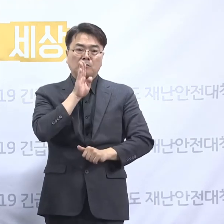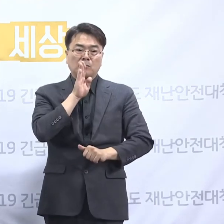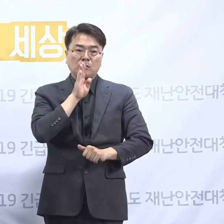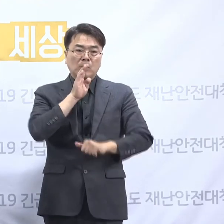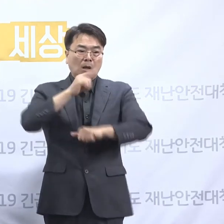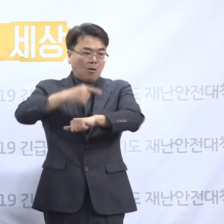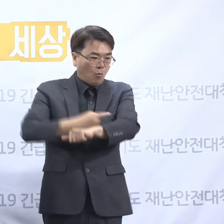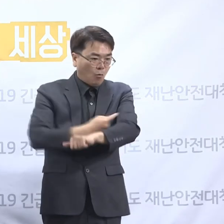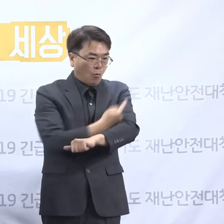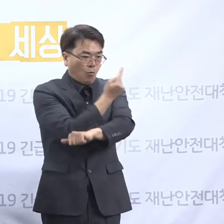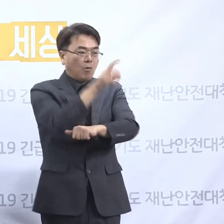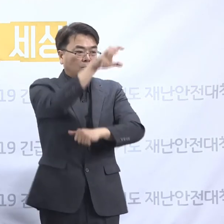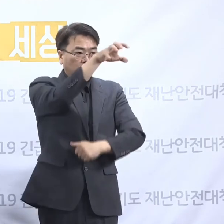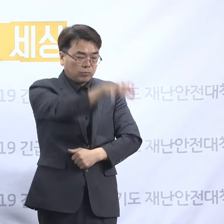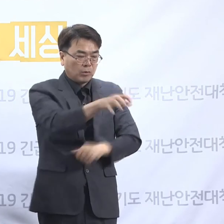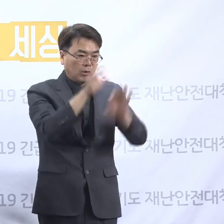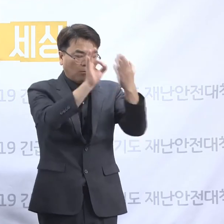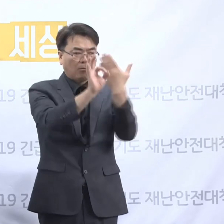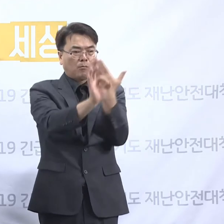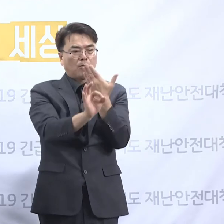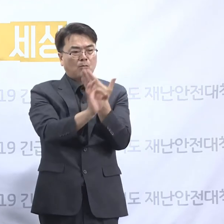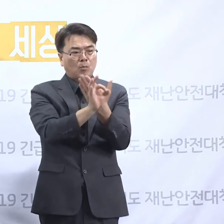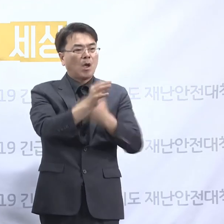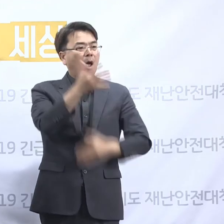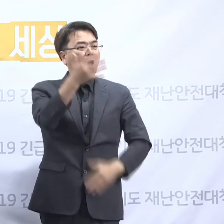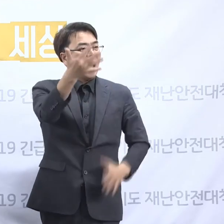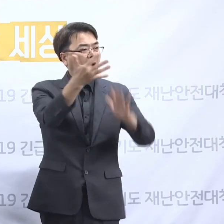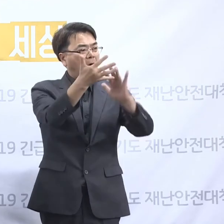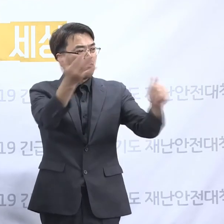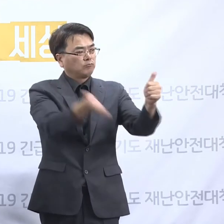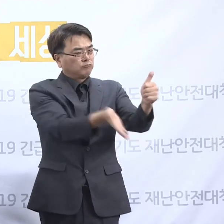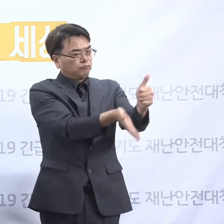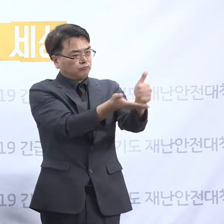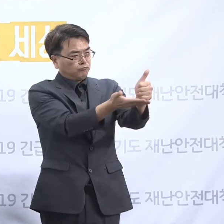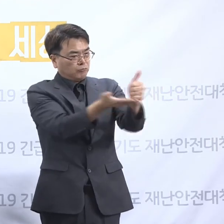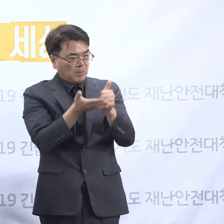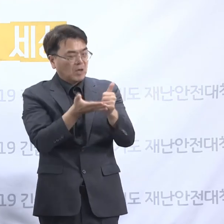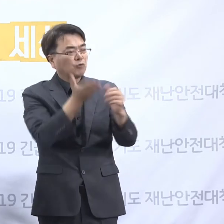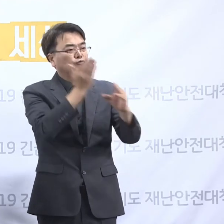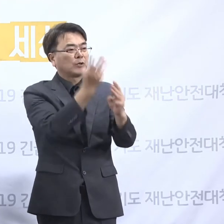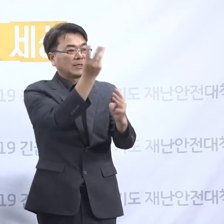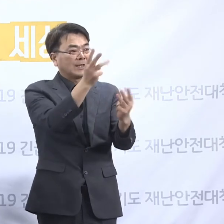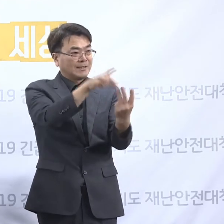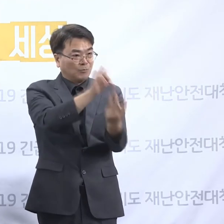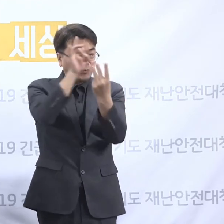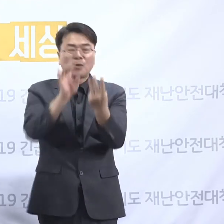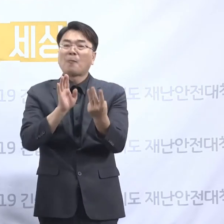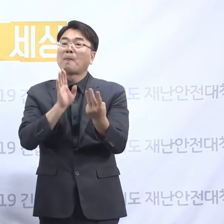사회회사는 사회복지협의회나 이런 데서 9명을 추천받아서 3명을 선출하도록 되어 있기 때문에